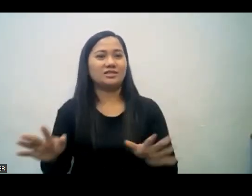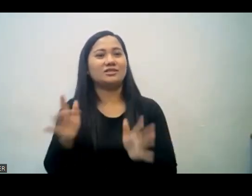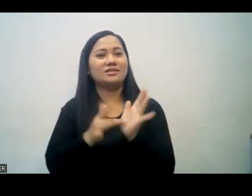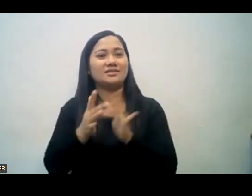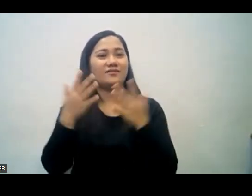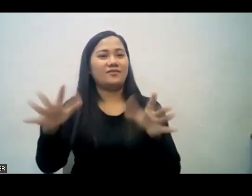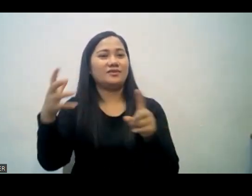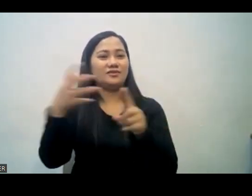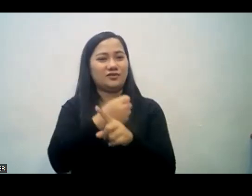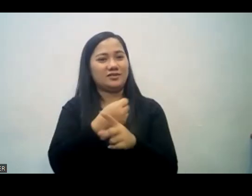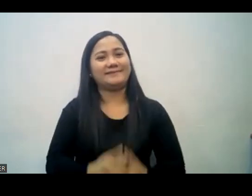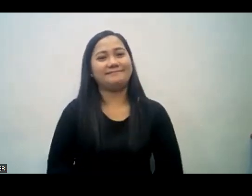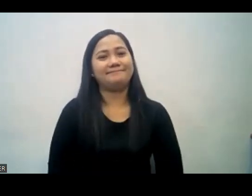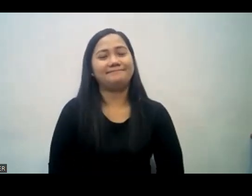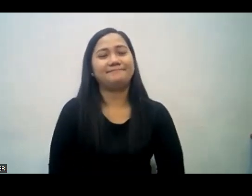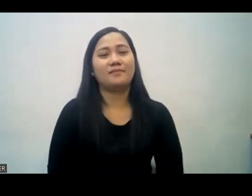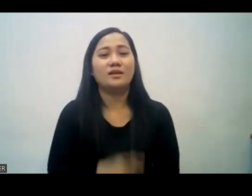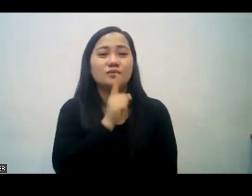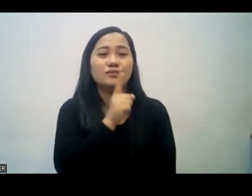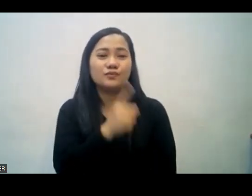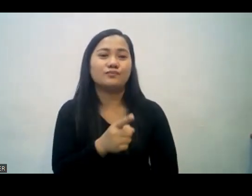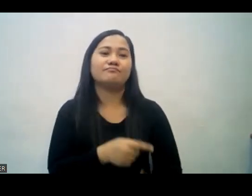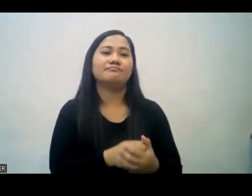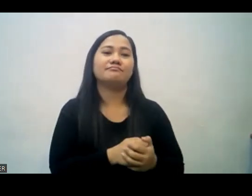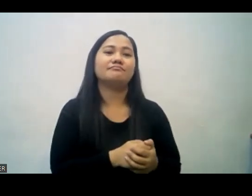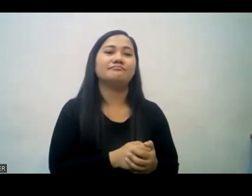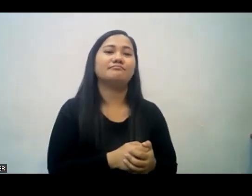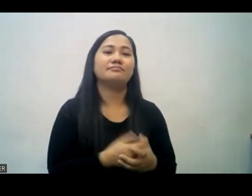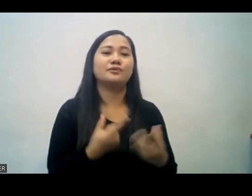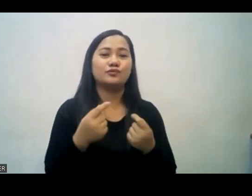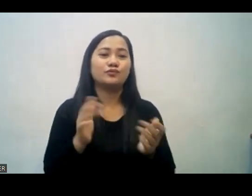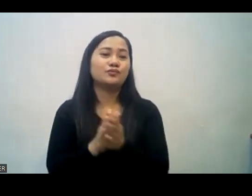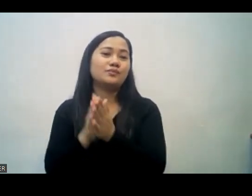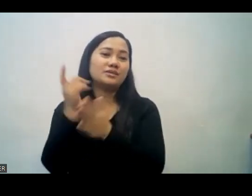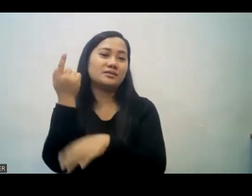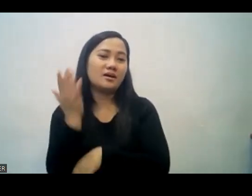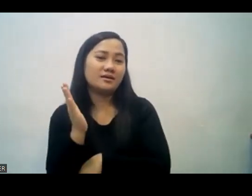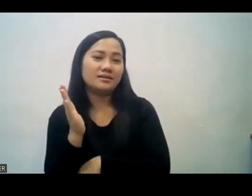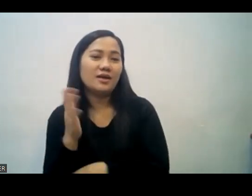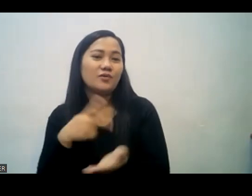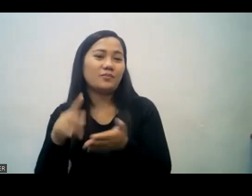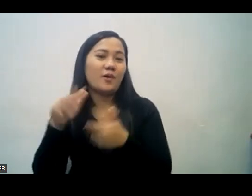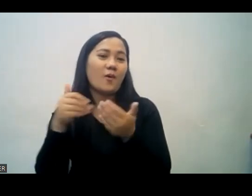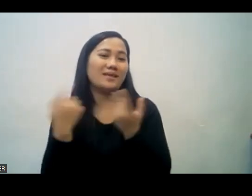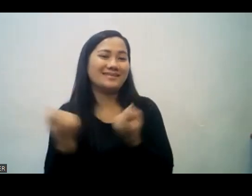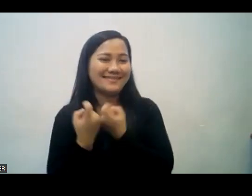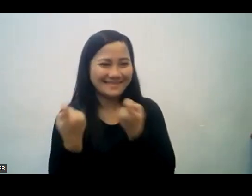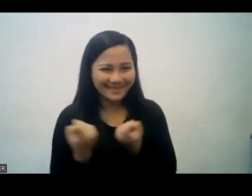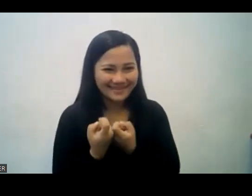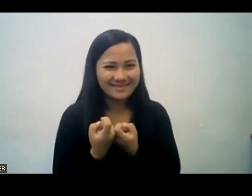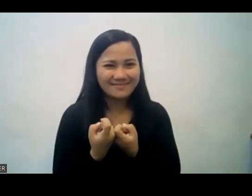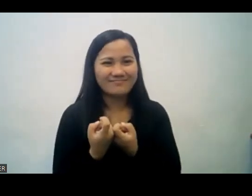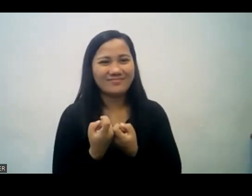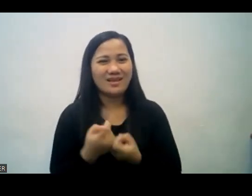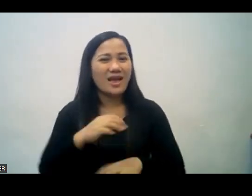it is the truth there nothing i can do to please god to pay my sin debt it became clear to me that this is